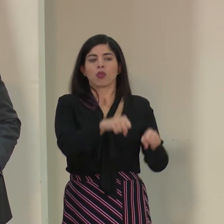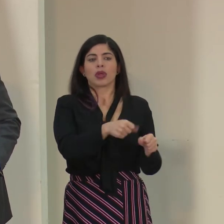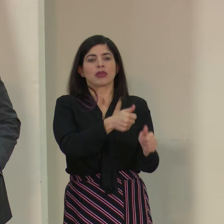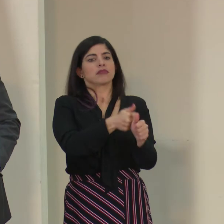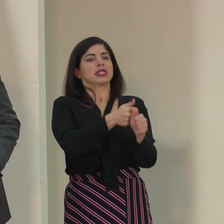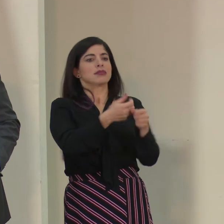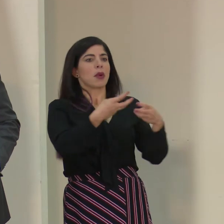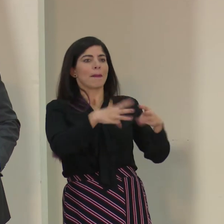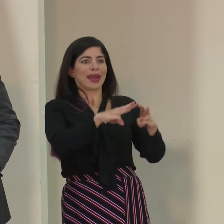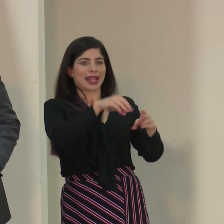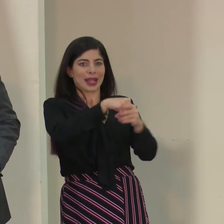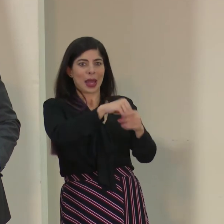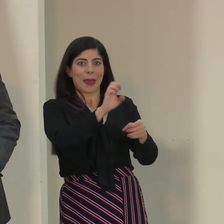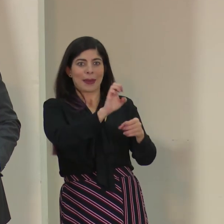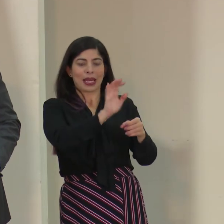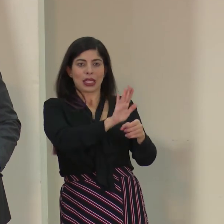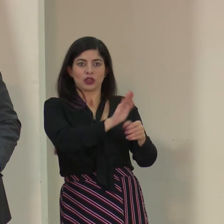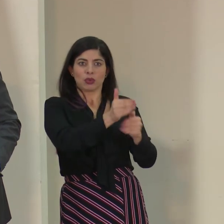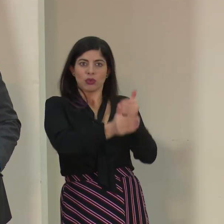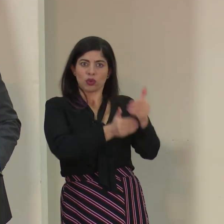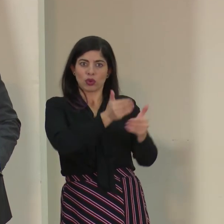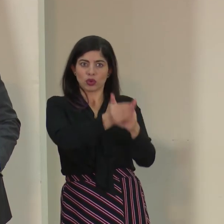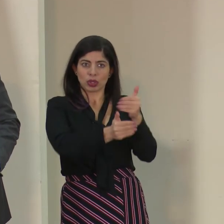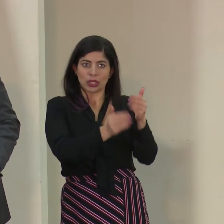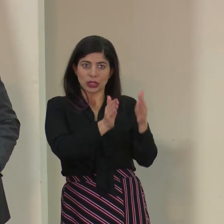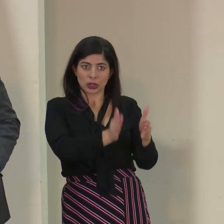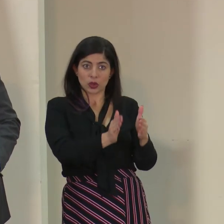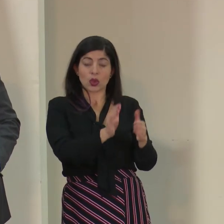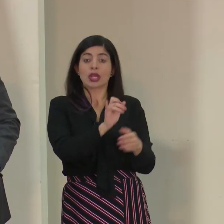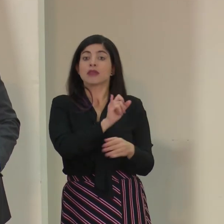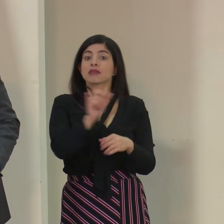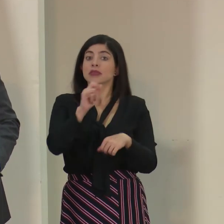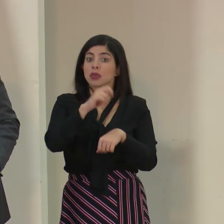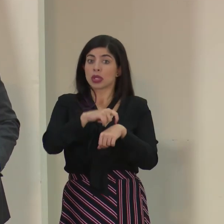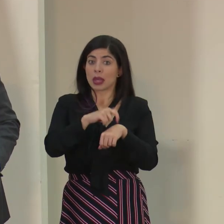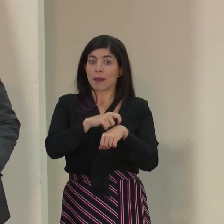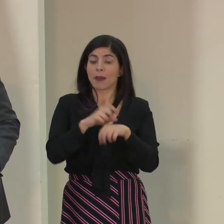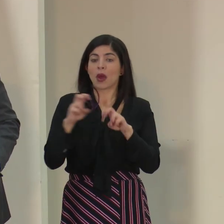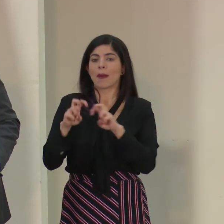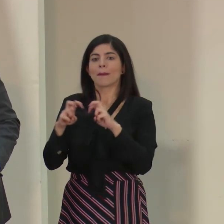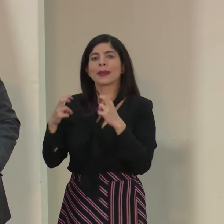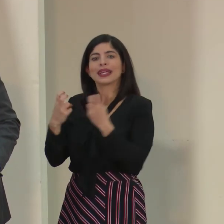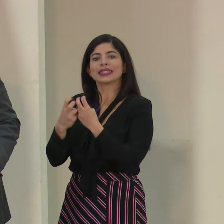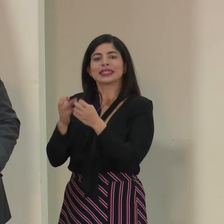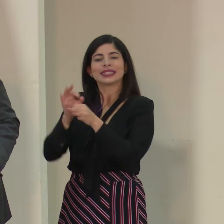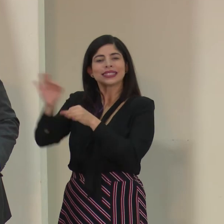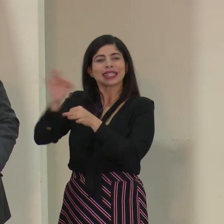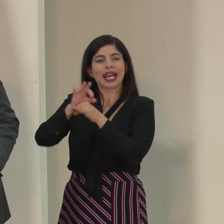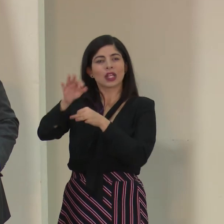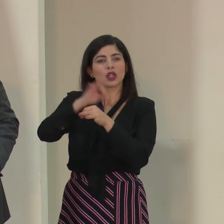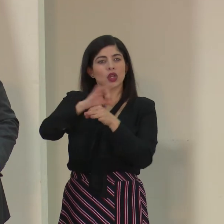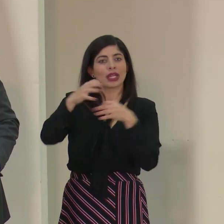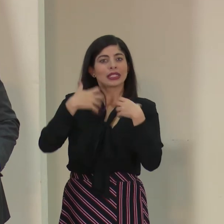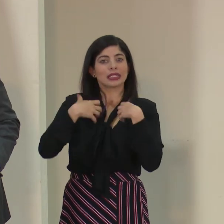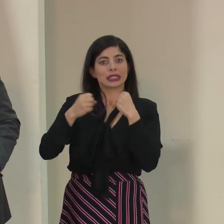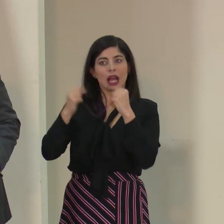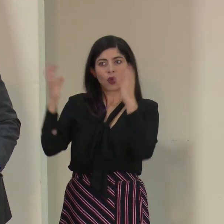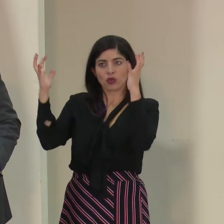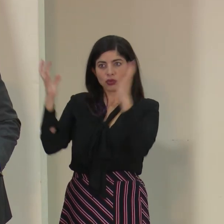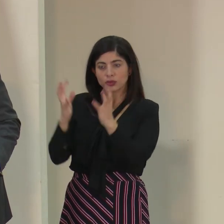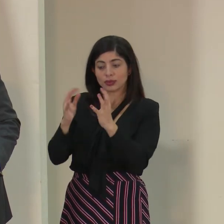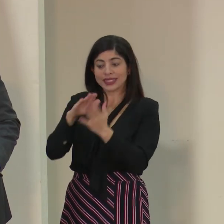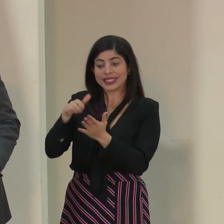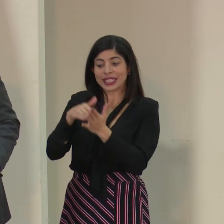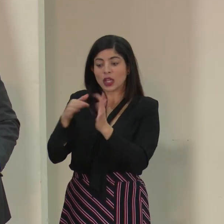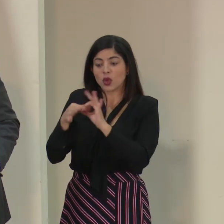mecanismo interno de emergencia y asimismo la Mesa Sectorial de Salud y el Centro